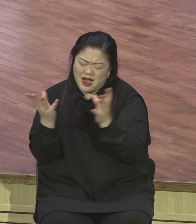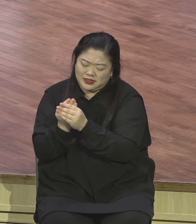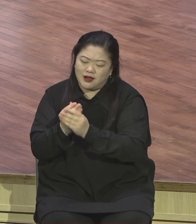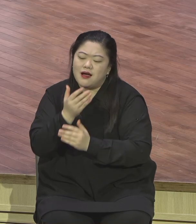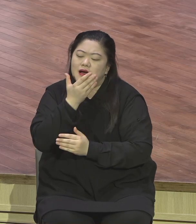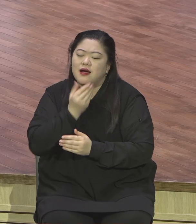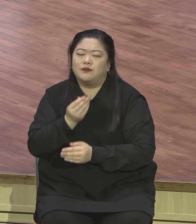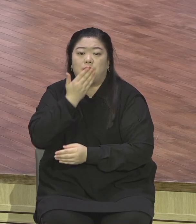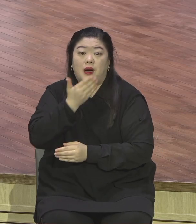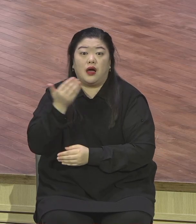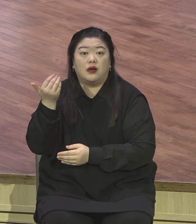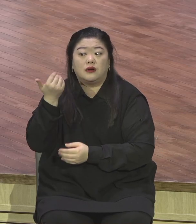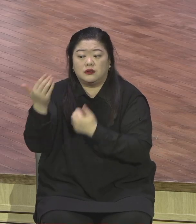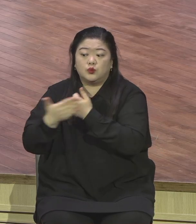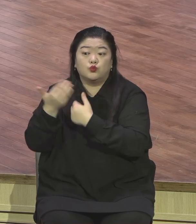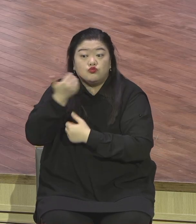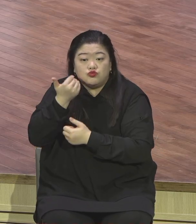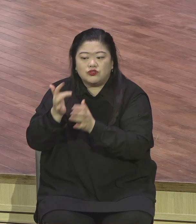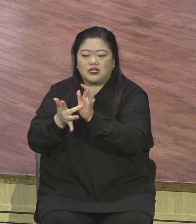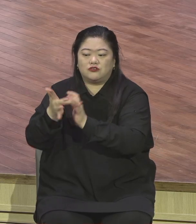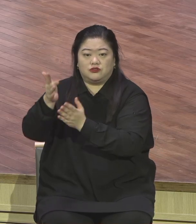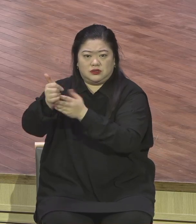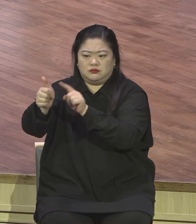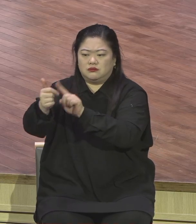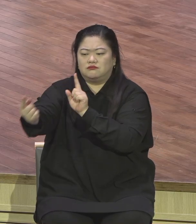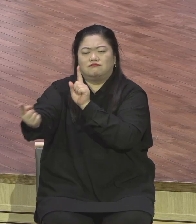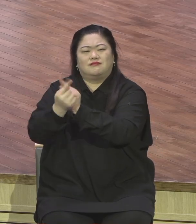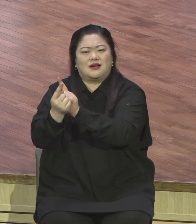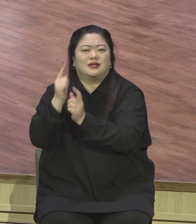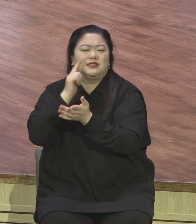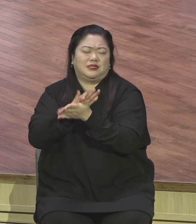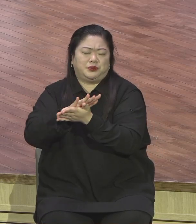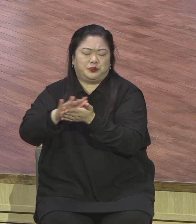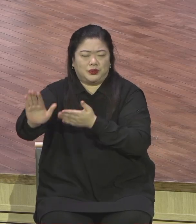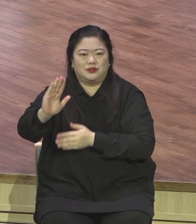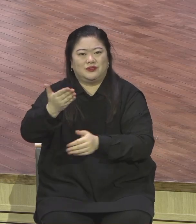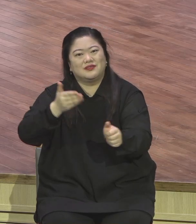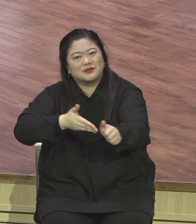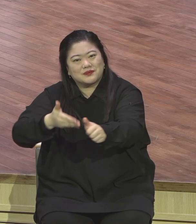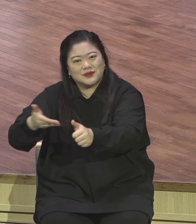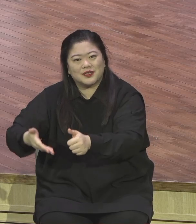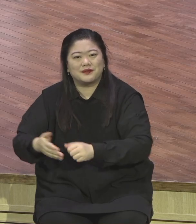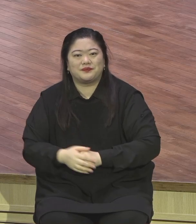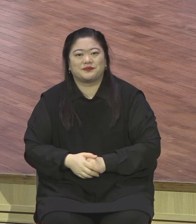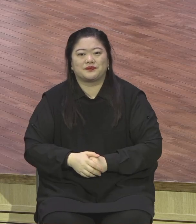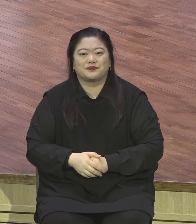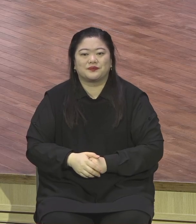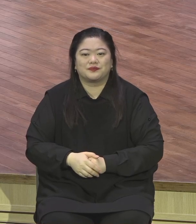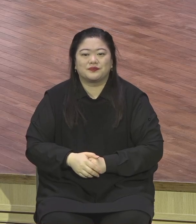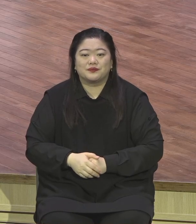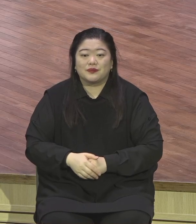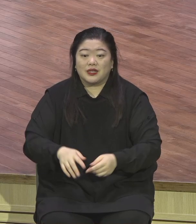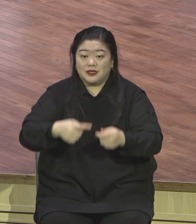영의 눈이 열리는 시간 되기를 질문을 축복합니다. 그럼 첫째로 예수 안에만 있는 참 안식입니다.